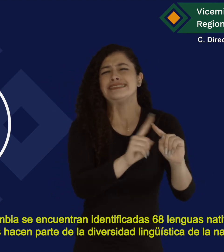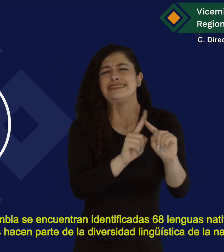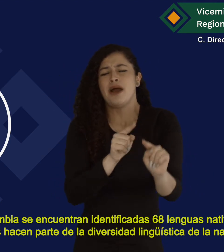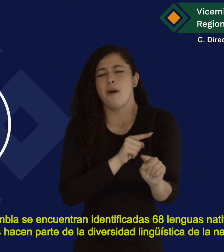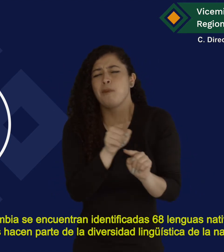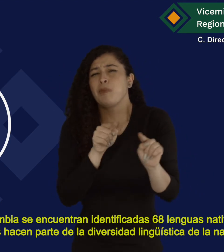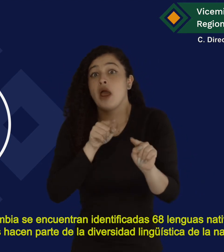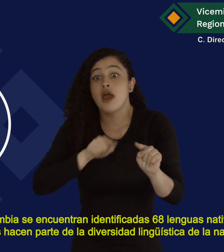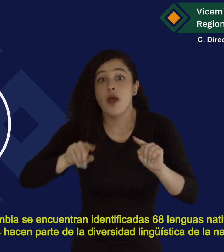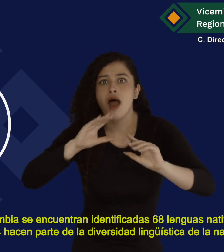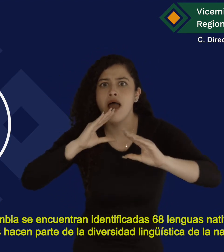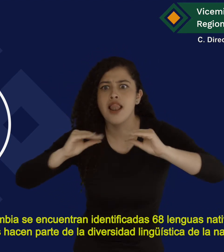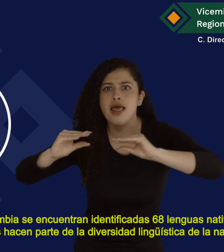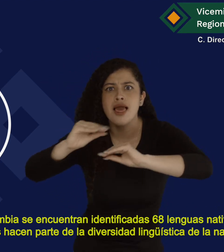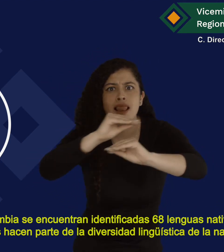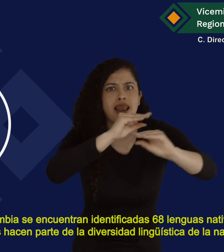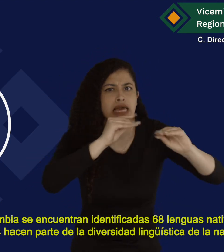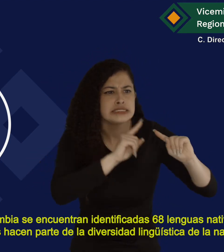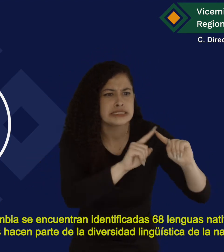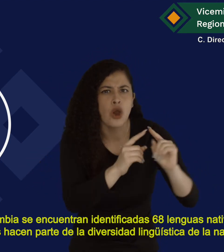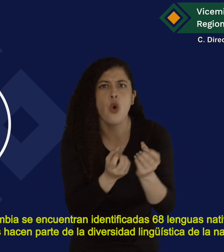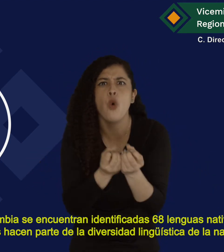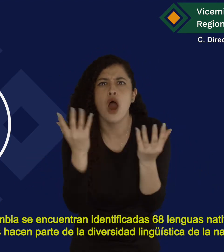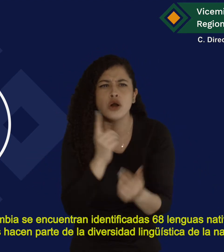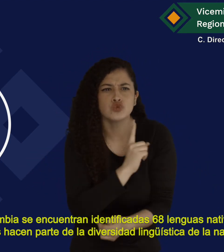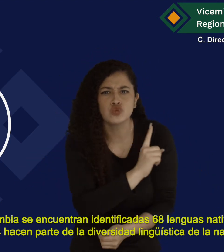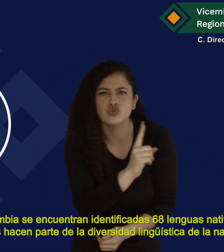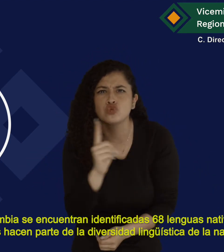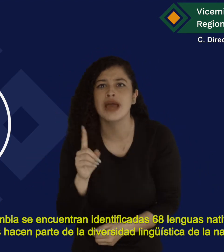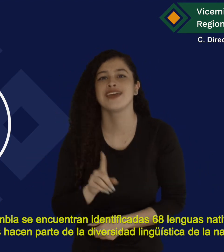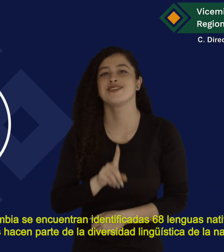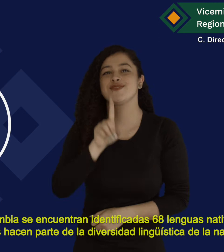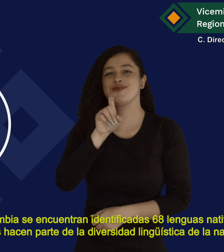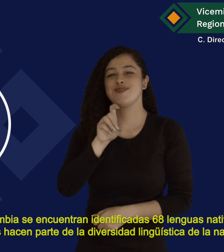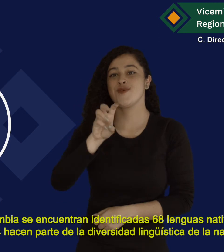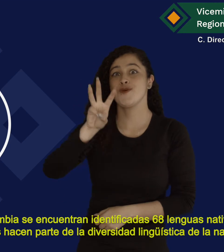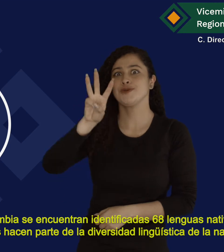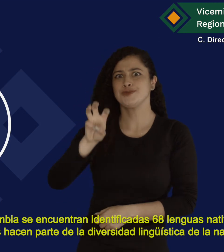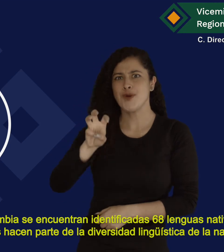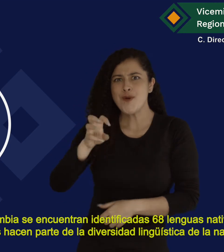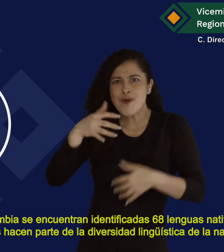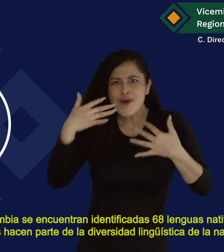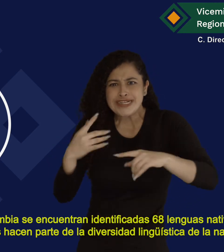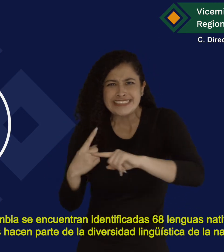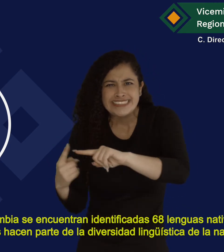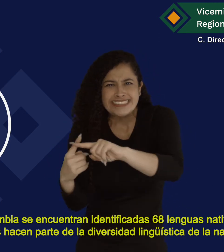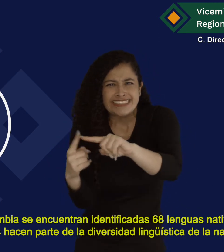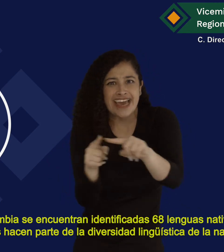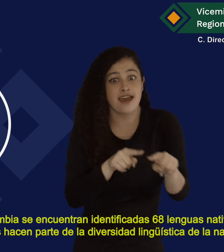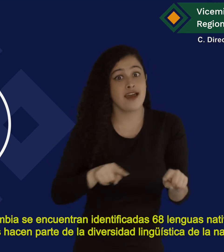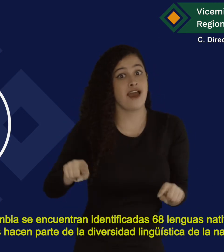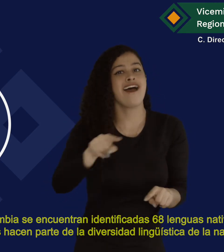Las cuales hacen parte de la diversidad lingüística de la nación